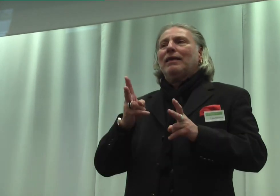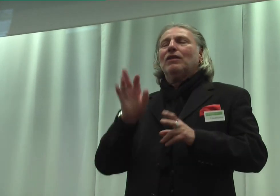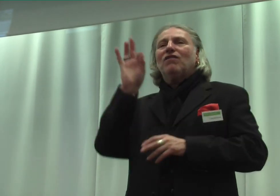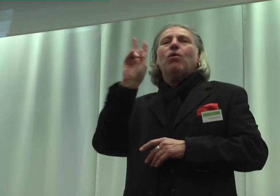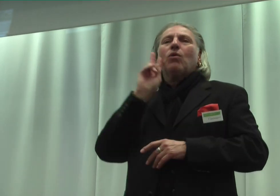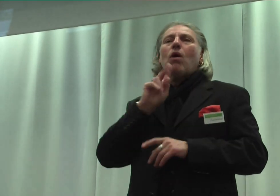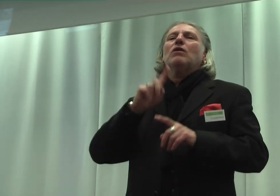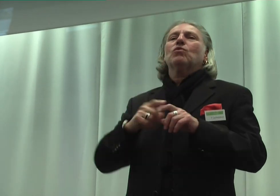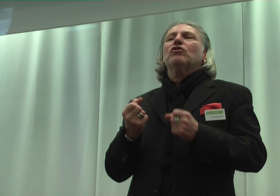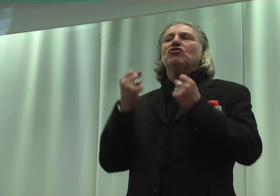schwere Menschen.